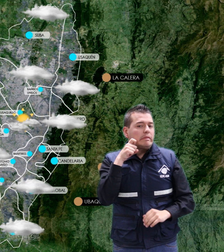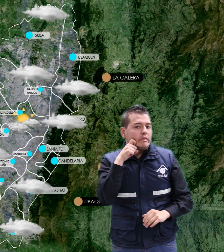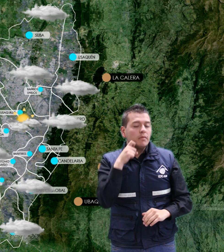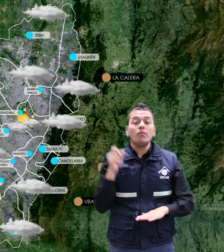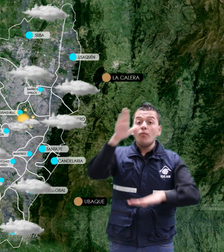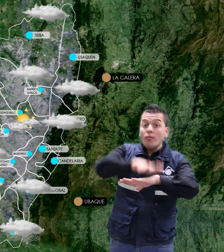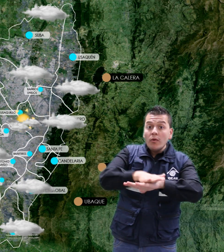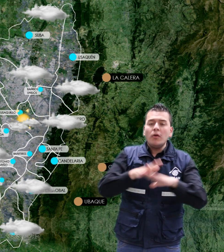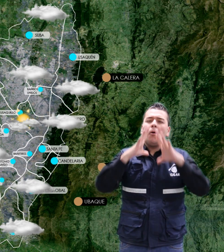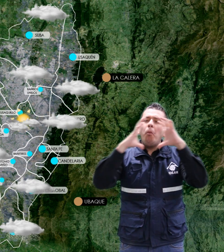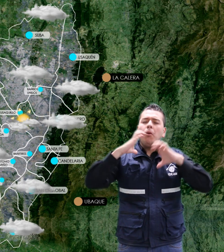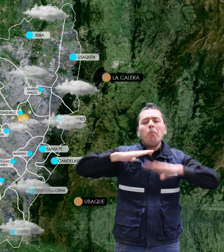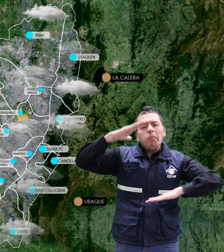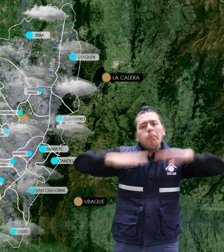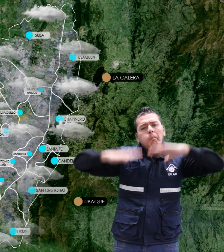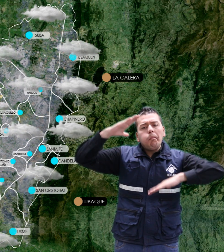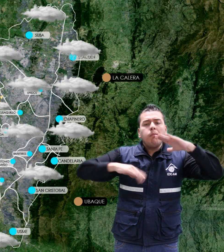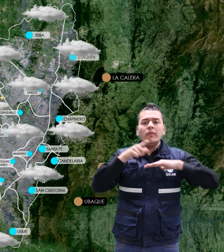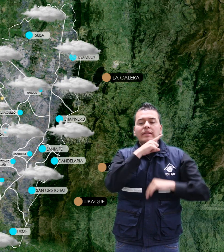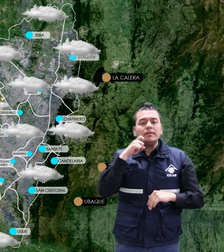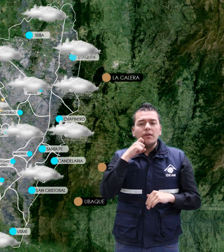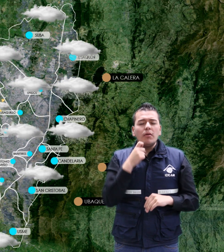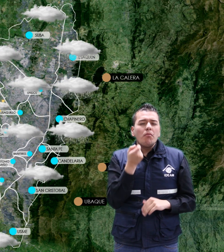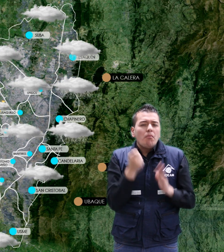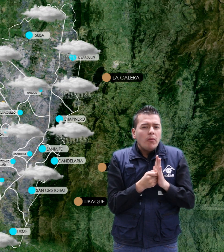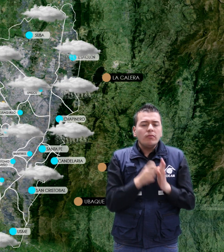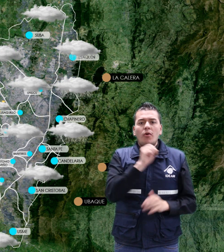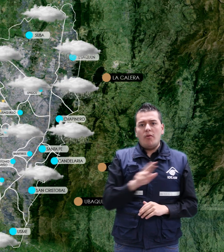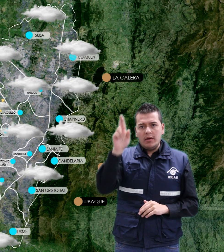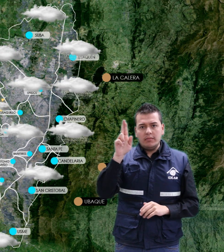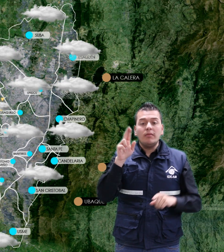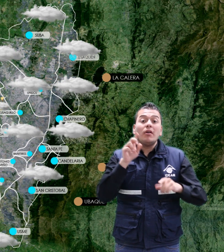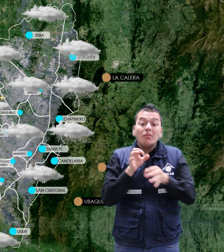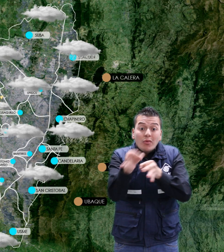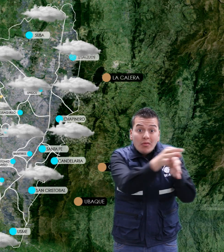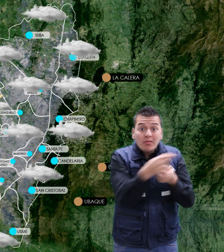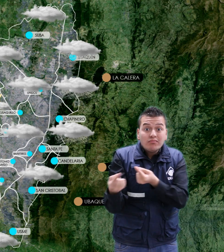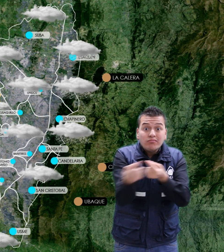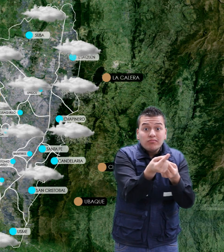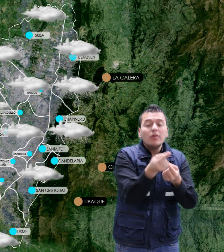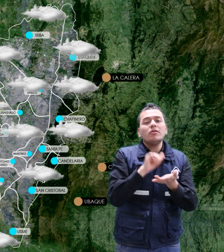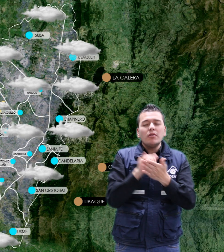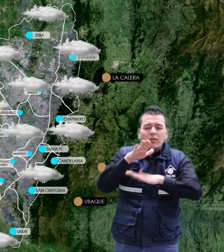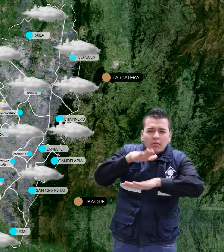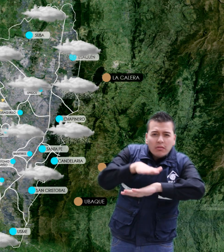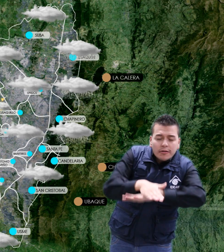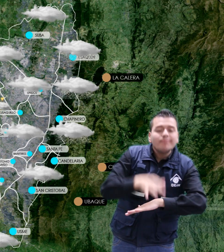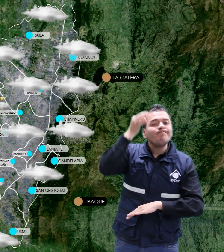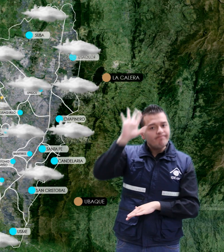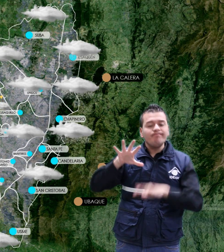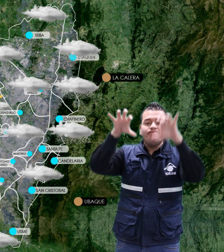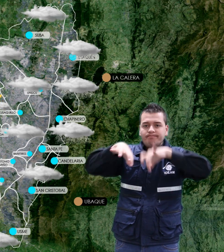nubosidad variada con predominio de tiempo seco salvo en el oriente de la ciudad y de la sabana donde al finalizar la tarde se pueden